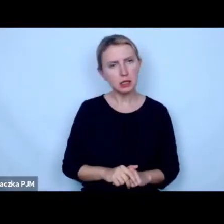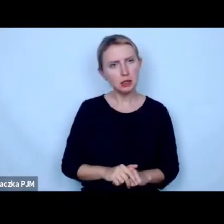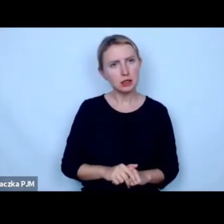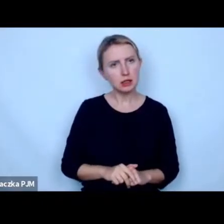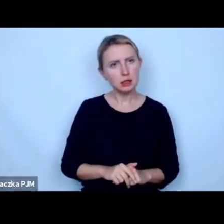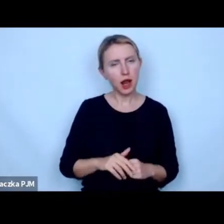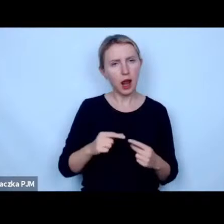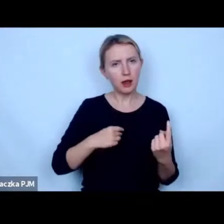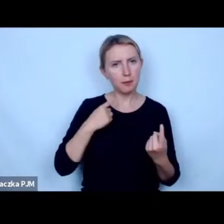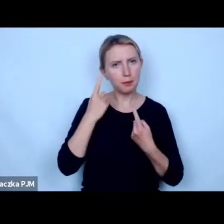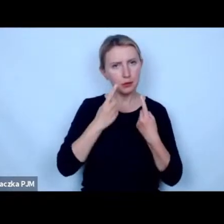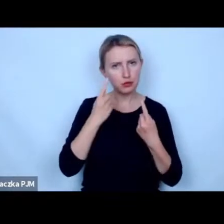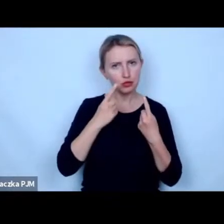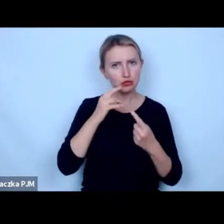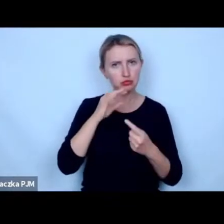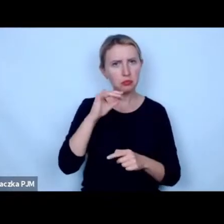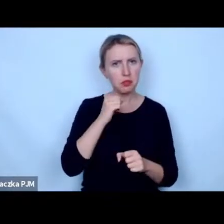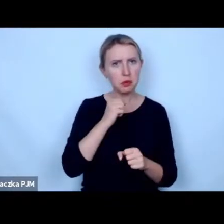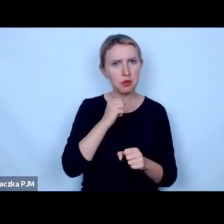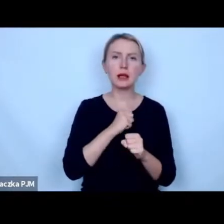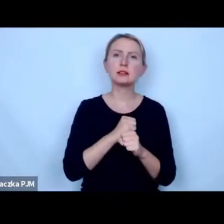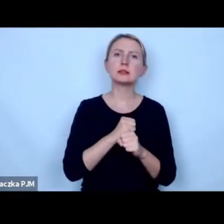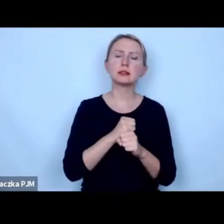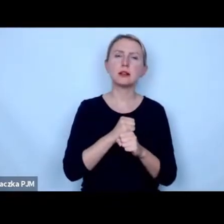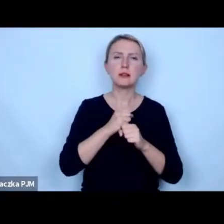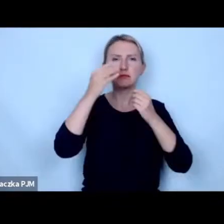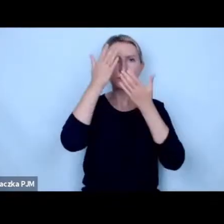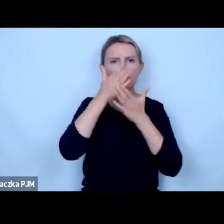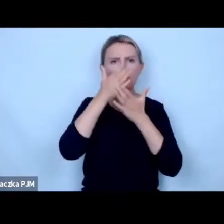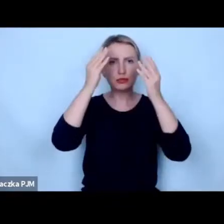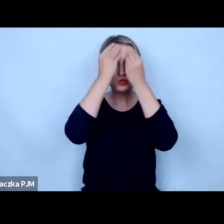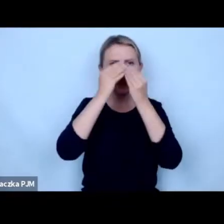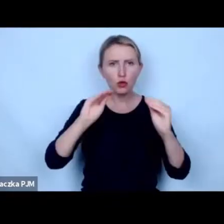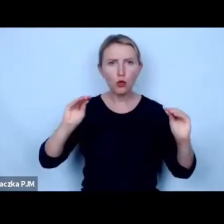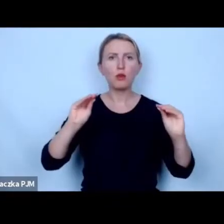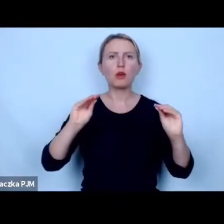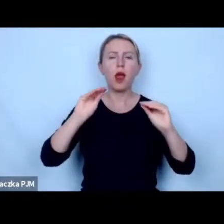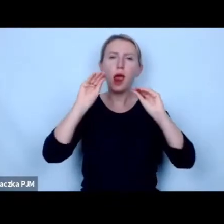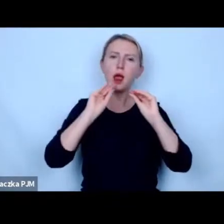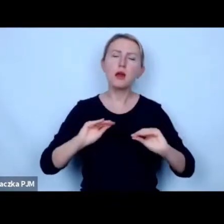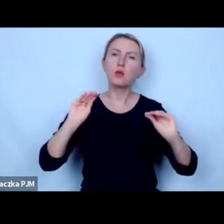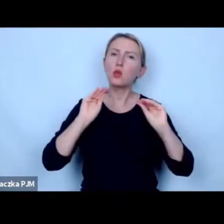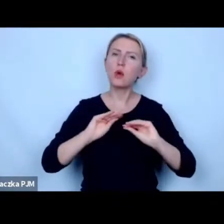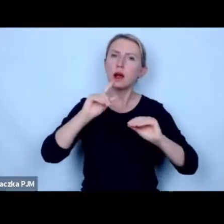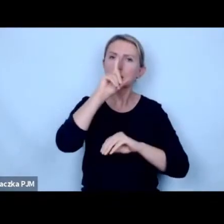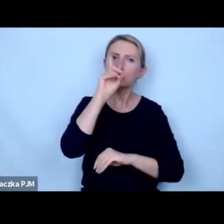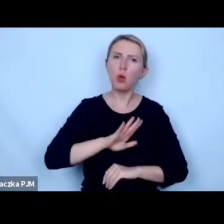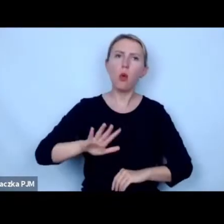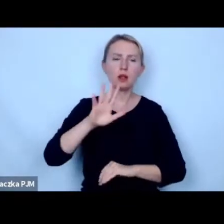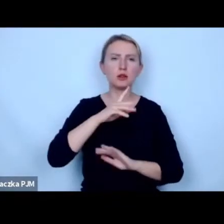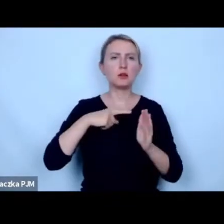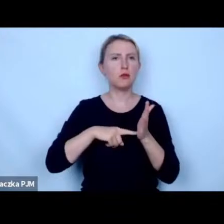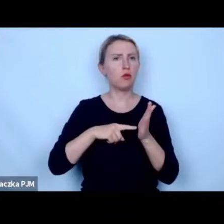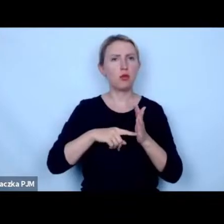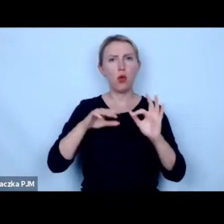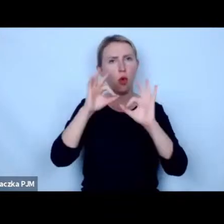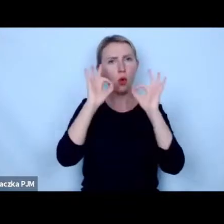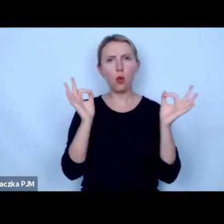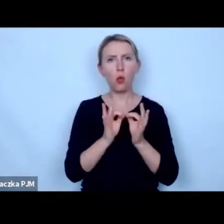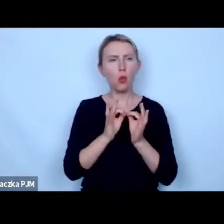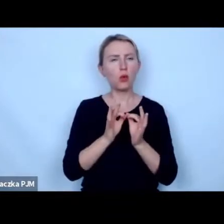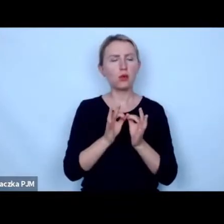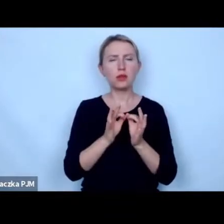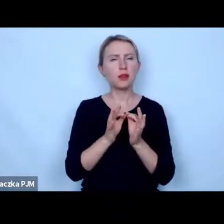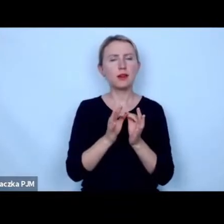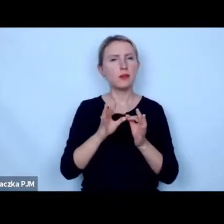myślę że ich praca nad nad poszerzeniem świadomości i edukacji społeczeństwa jest no ogólnie no nieoceniona